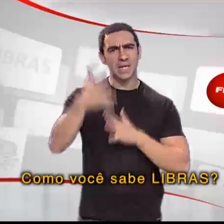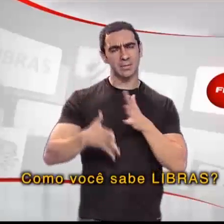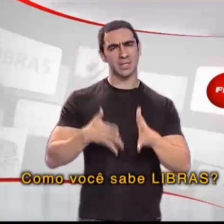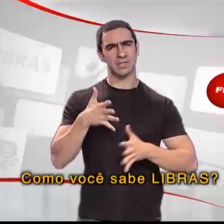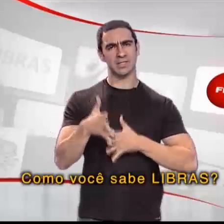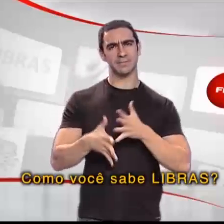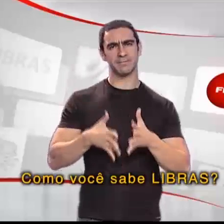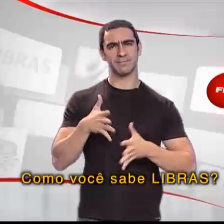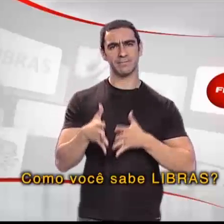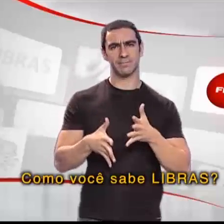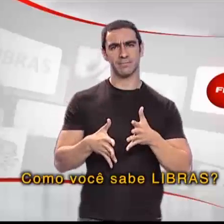Libras?